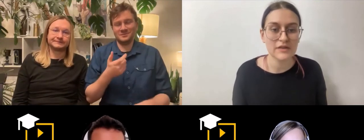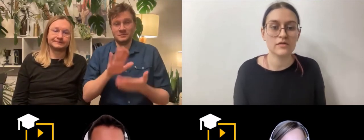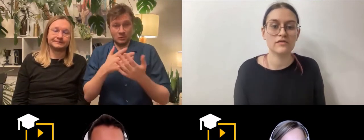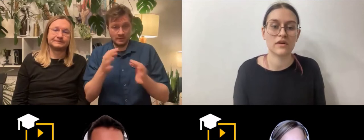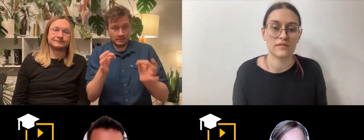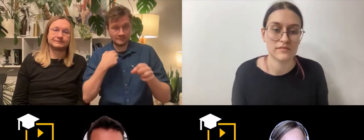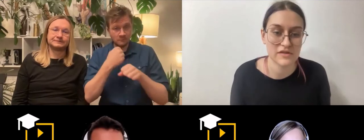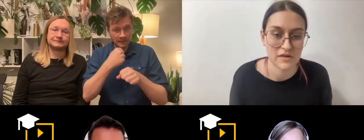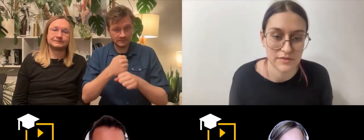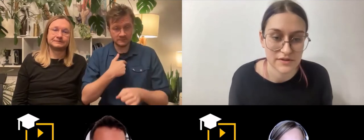trudno to zrobić.